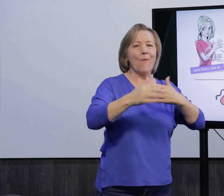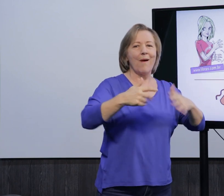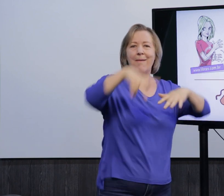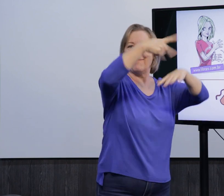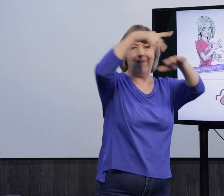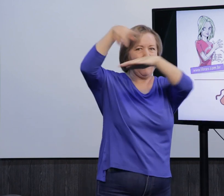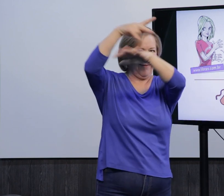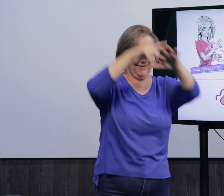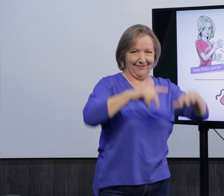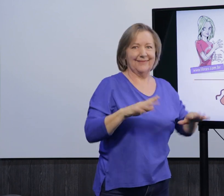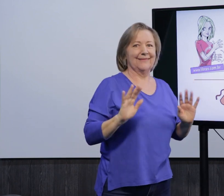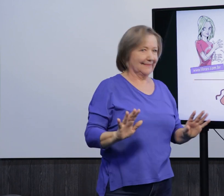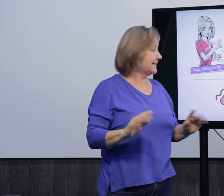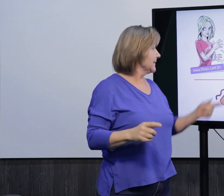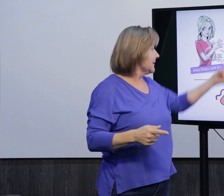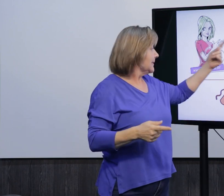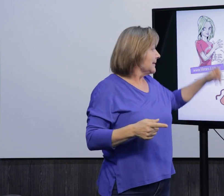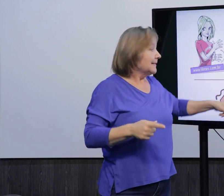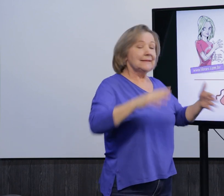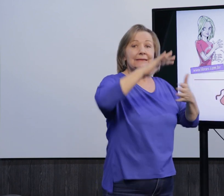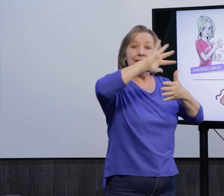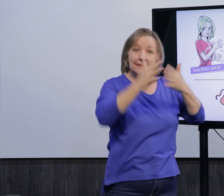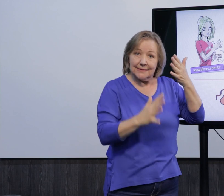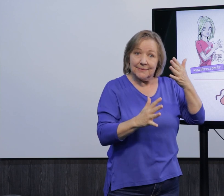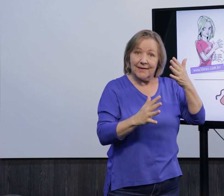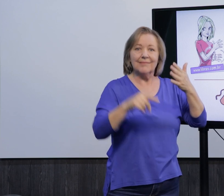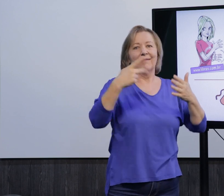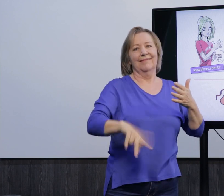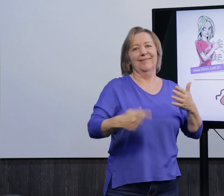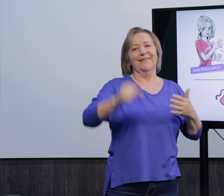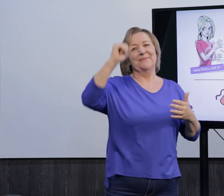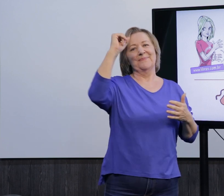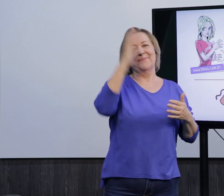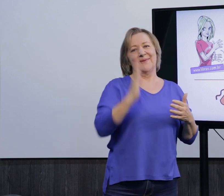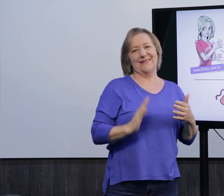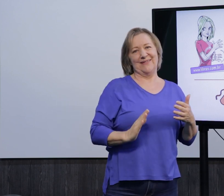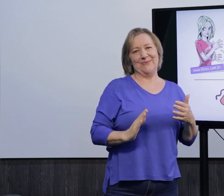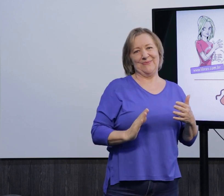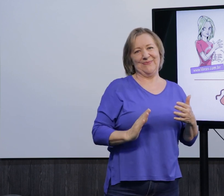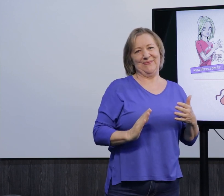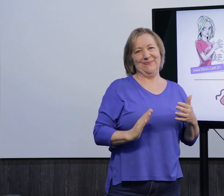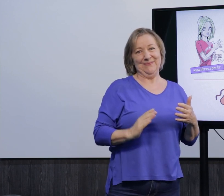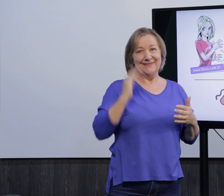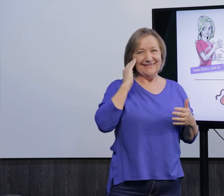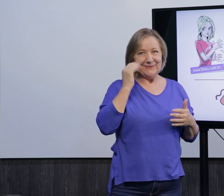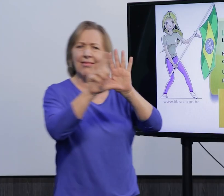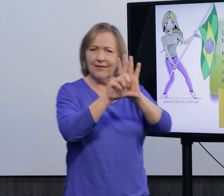existentes no mundo, de todos os países. A Libras, eu estou me referindo a língua de sinais aqui no Brasil.